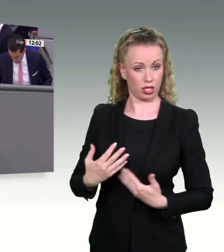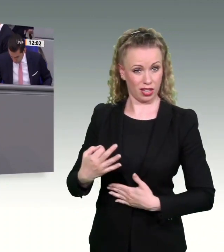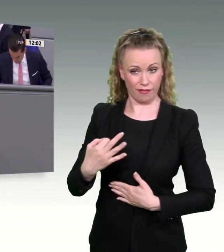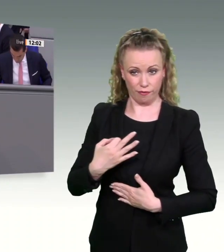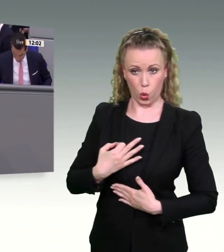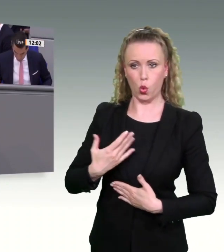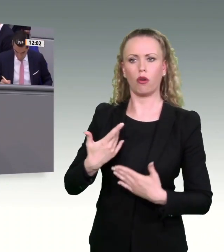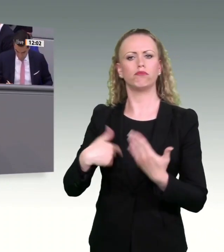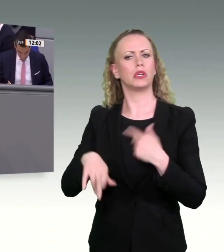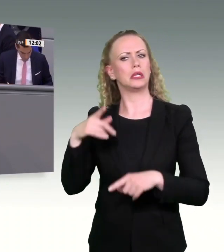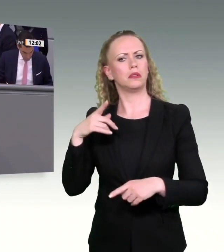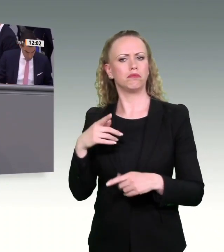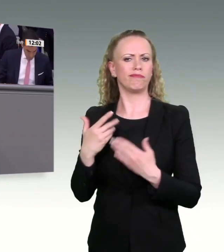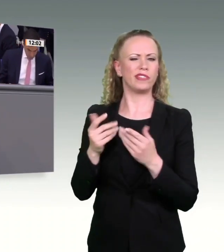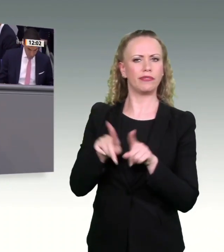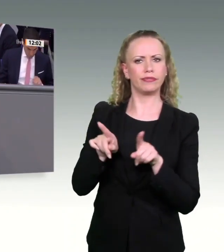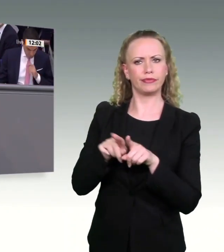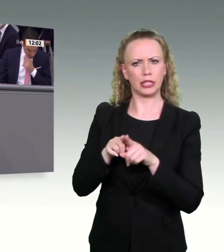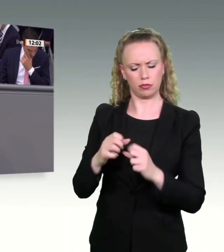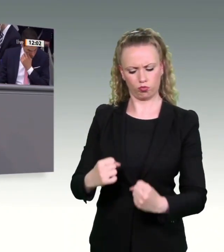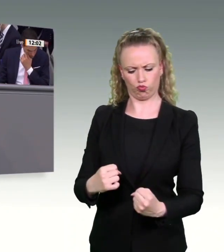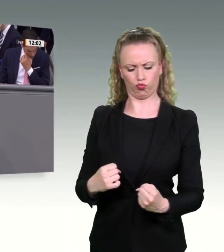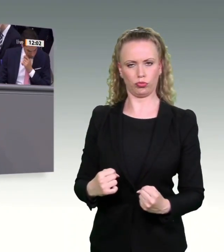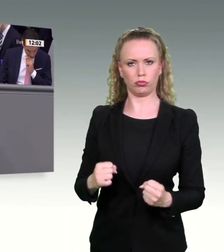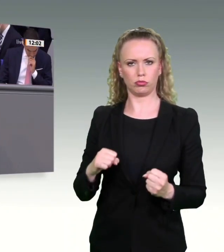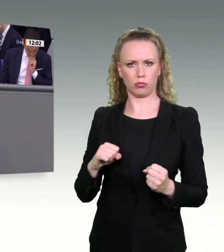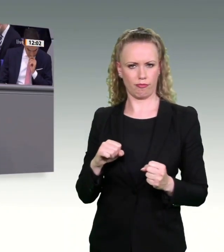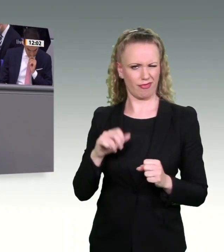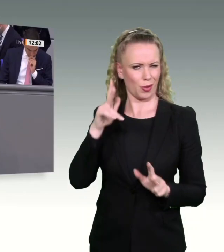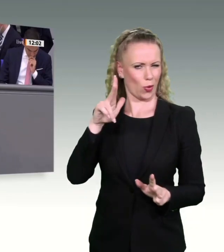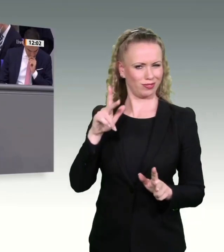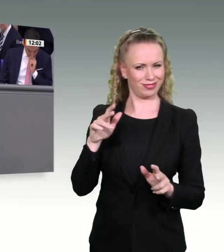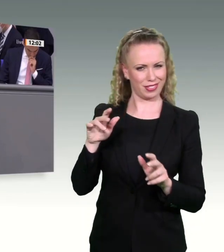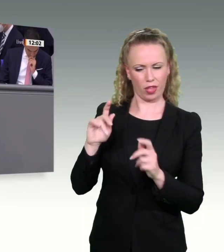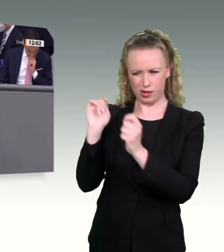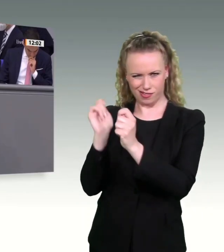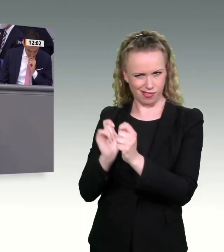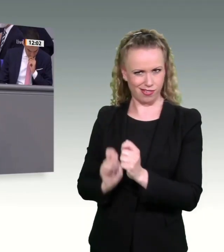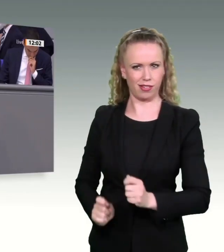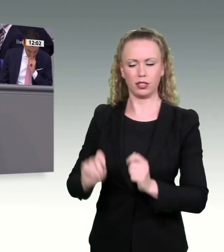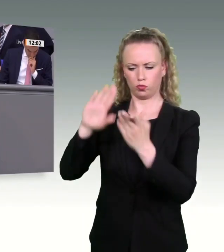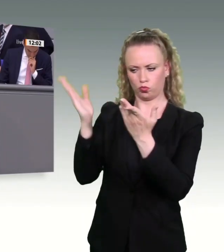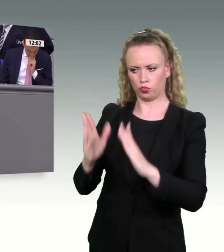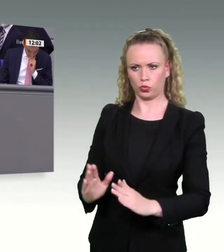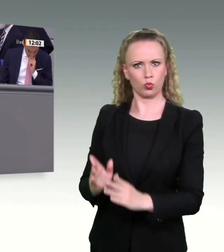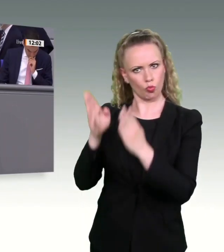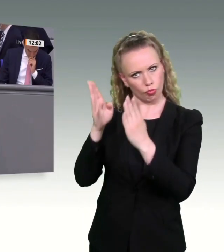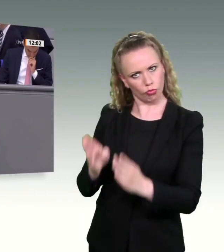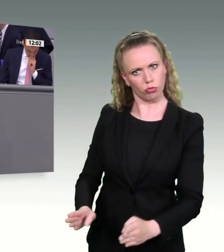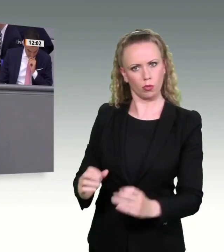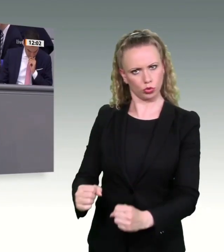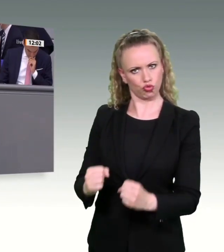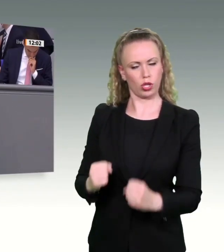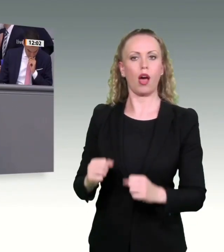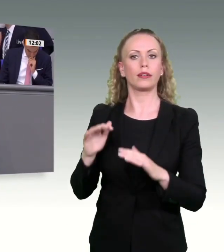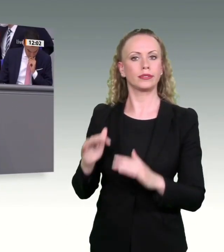schlank sein auf der einen Seite und stark auf der anderen Seite. Er muss da schlank sein, wo es die Menge an Regeln gibt, die Dinge behindern,